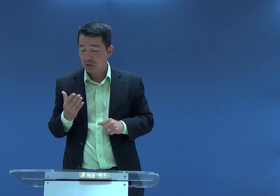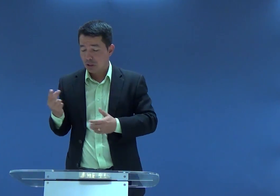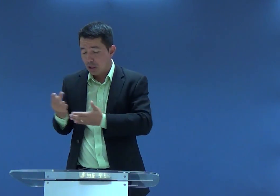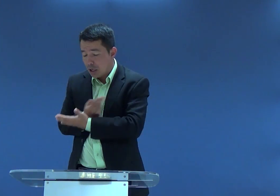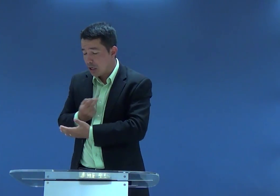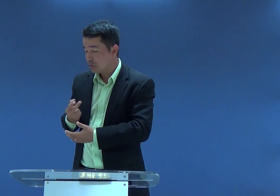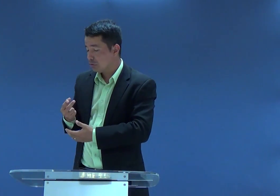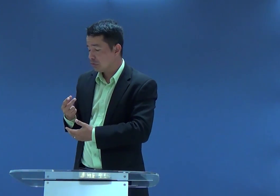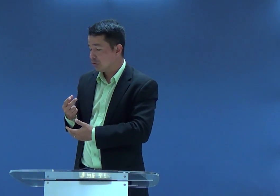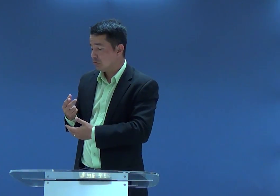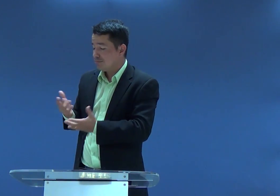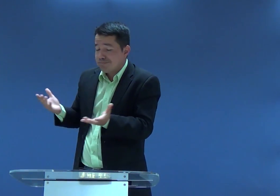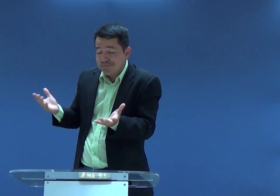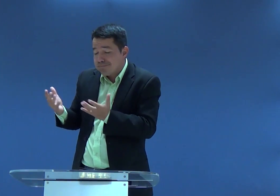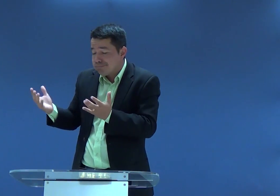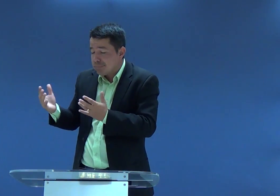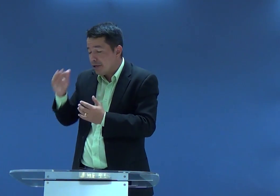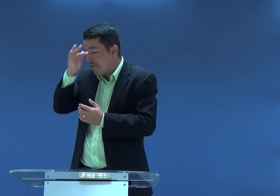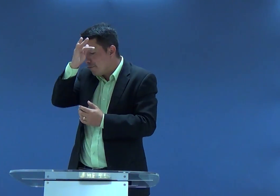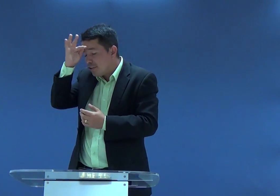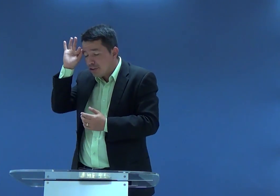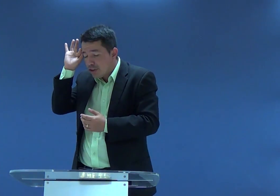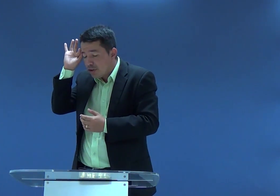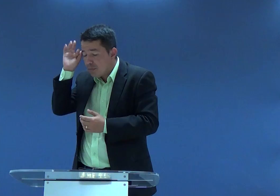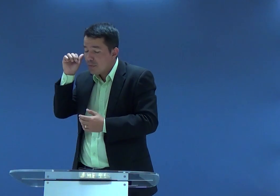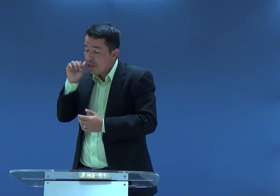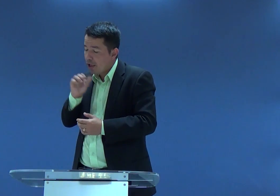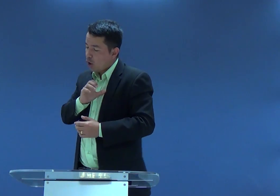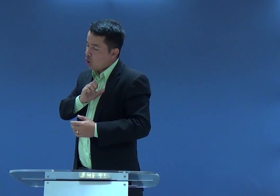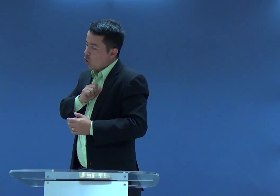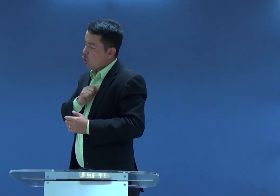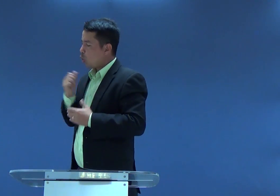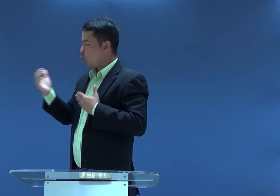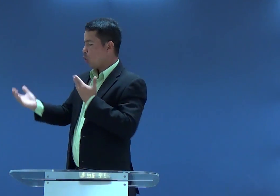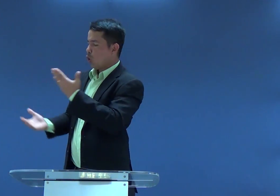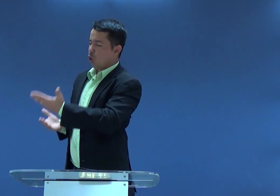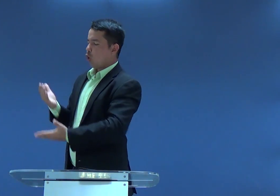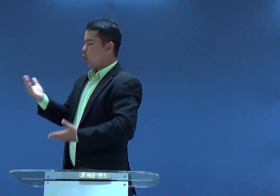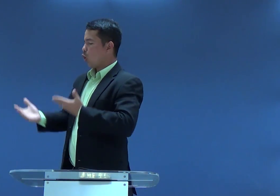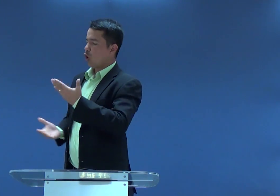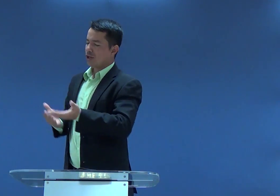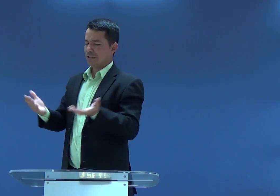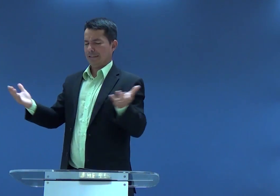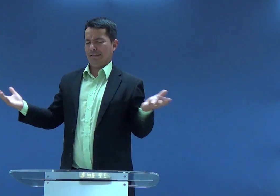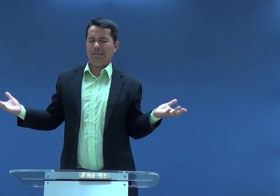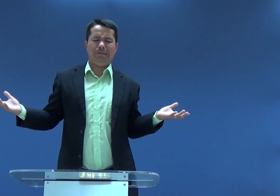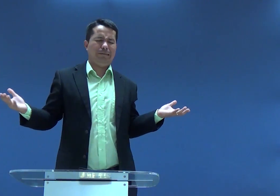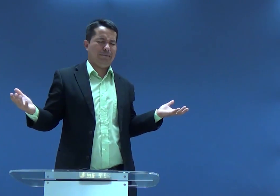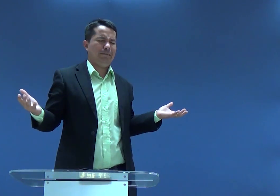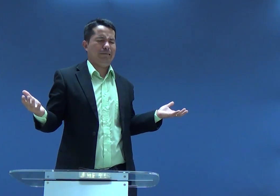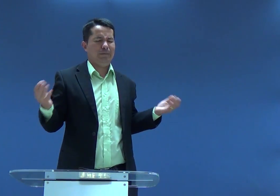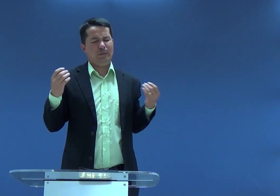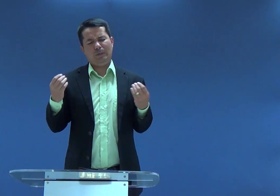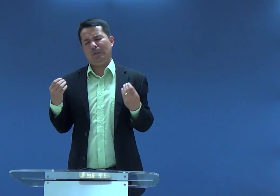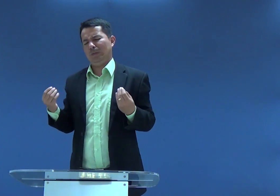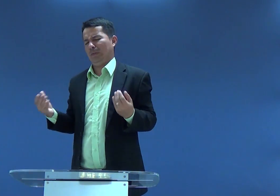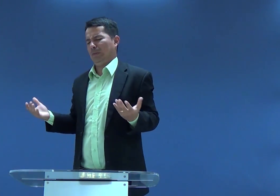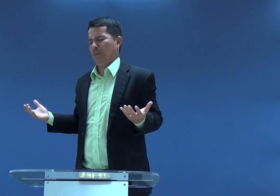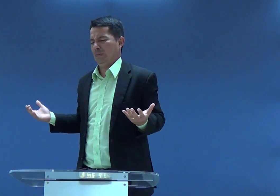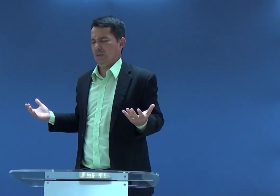sanção acabou sendo aflito por coisas erradas, pela prostituição, acabar se apaixonando, tendo um caso com uma mulher,